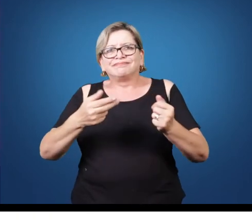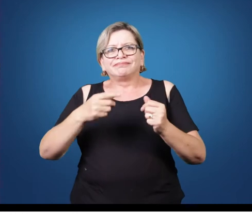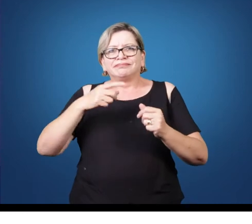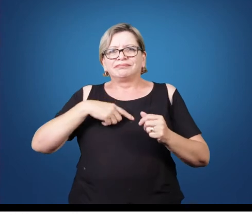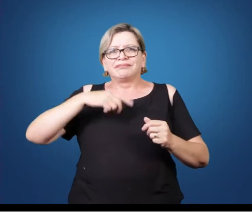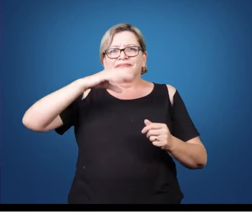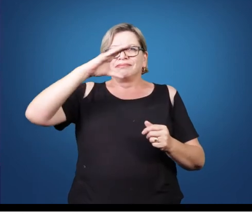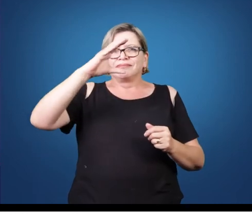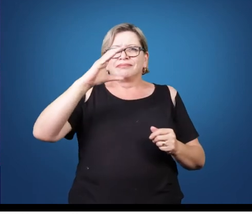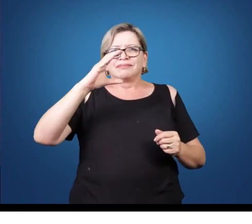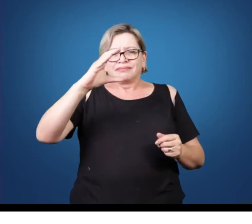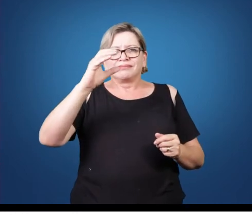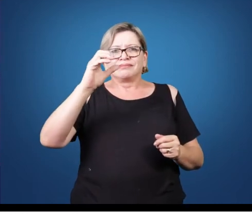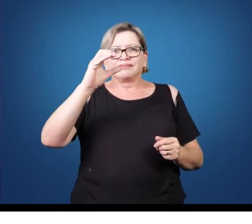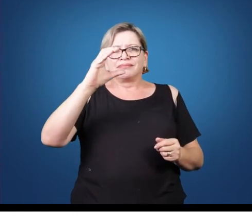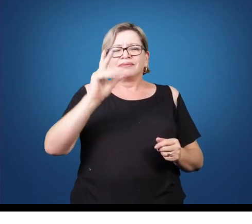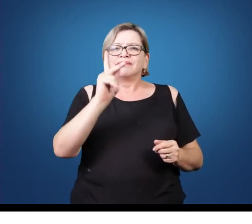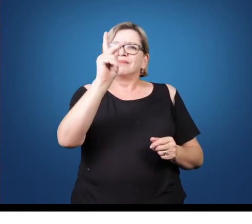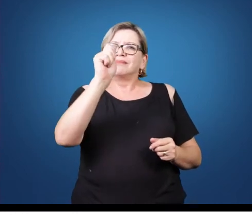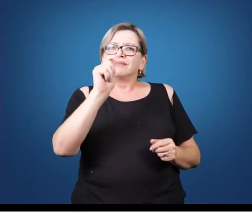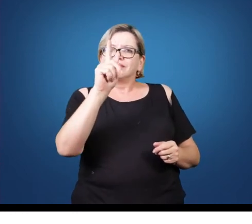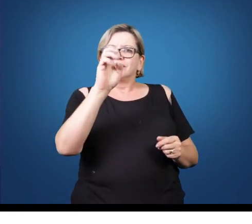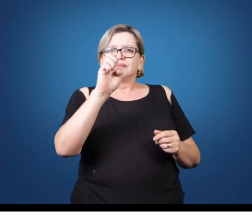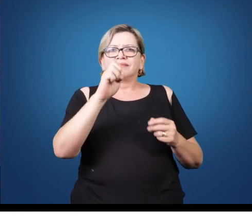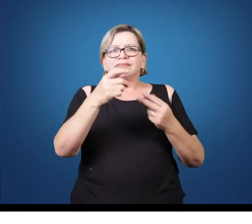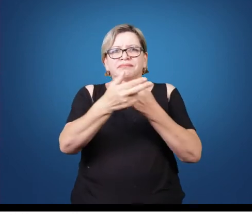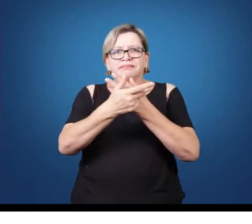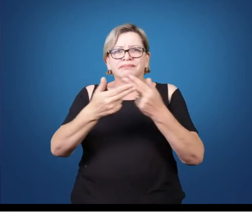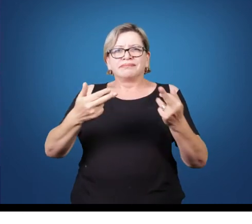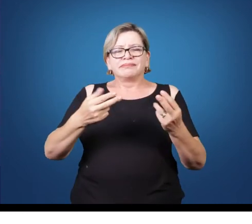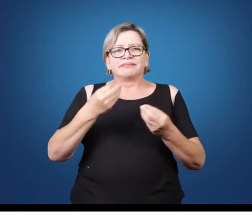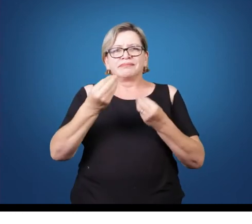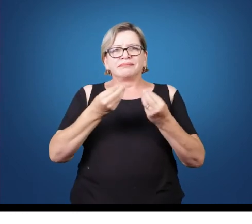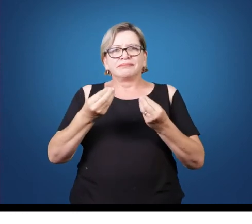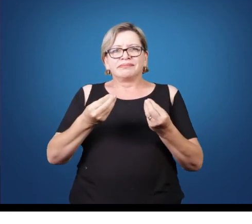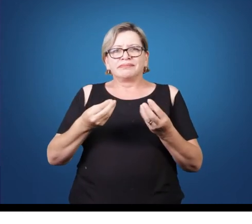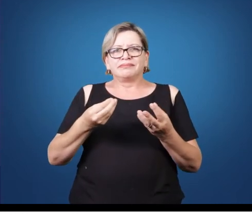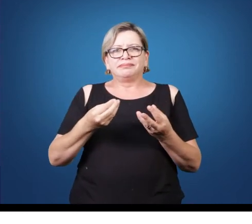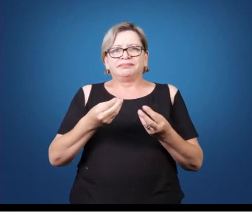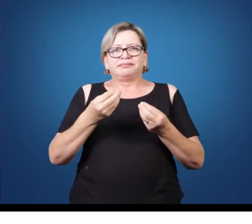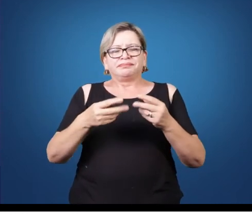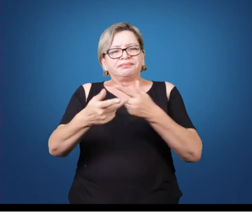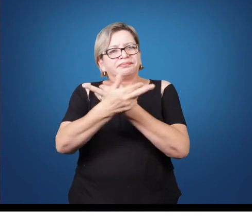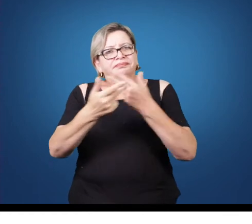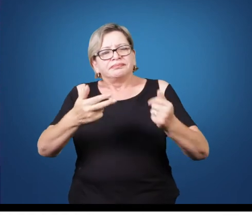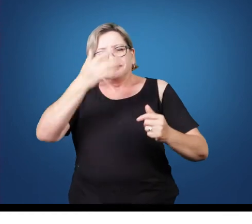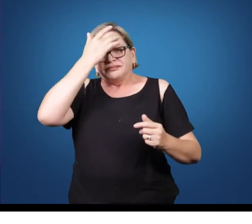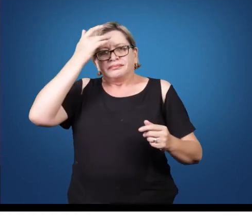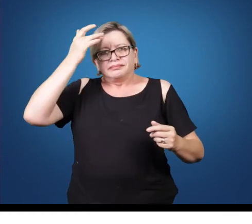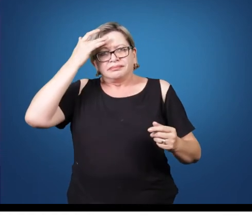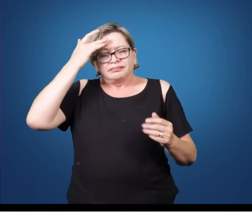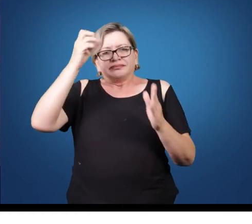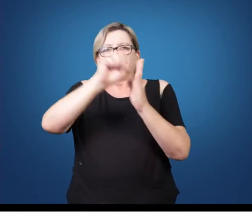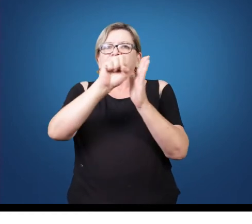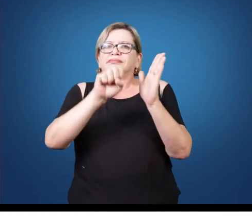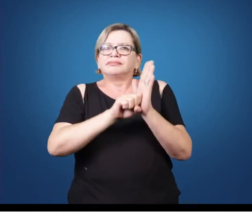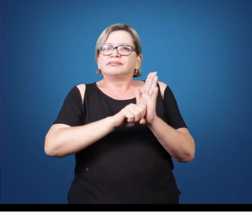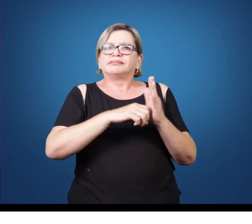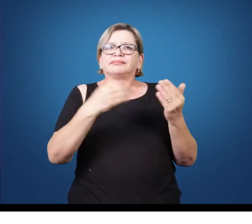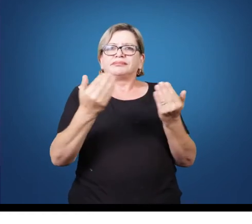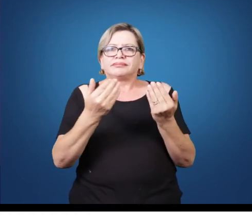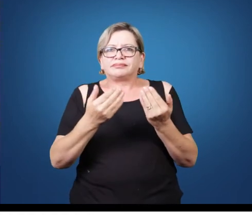John Cage, Steve Reich, Lamont e Jung, Colin and Carroll, Bruno Maderna,